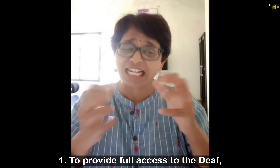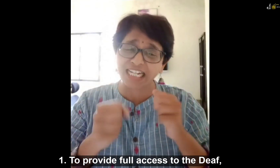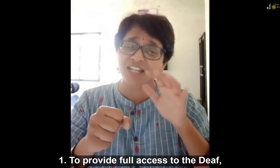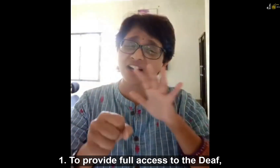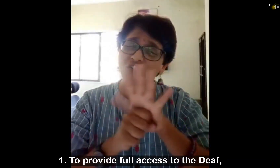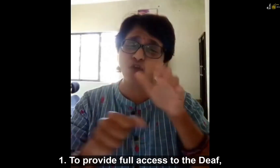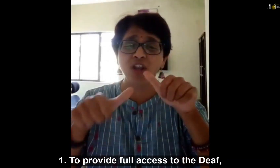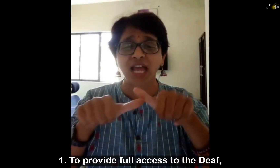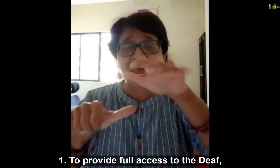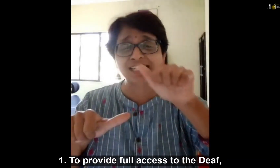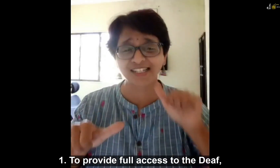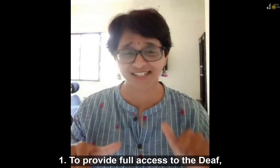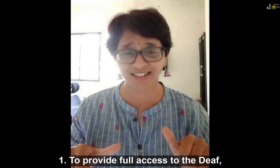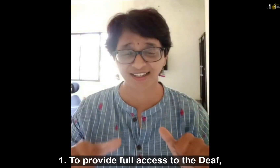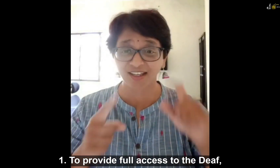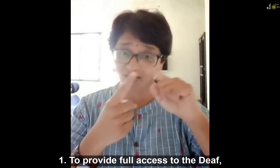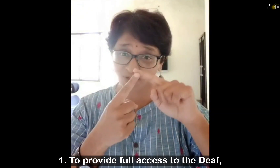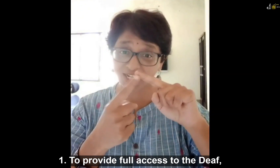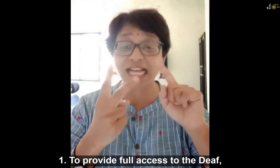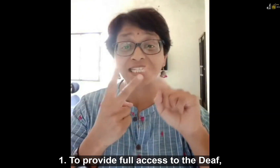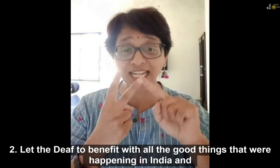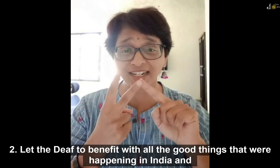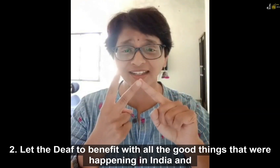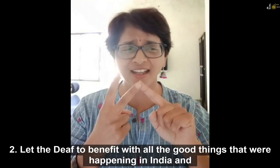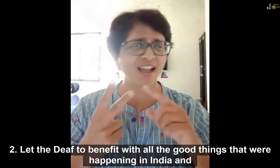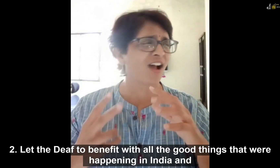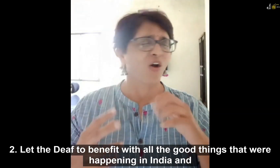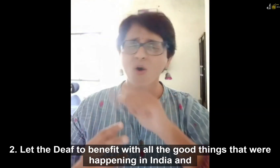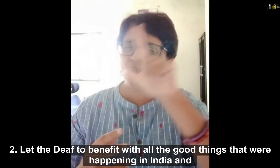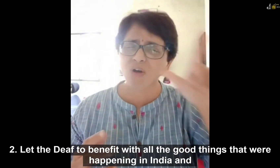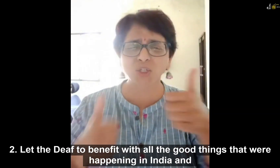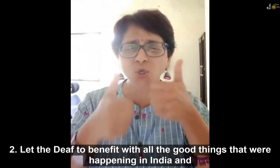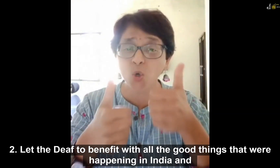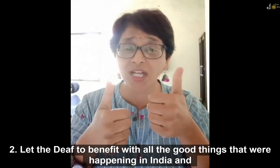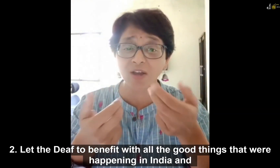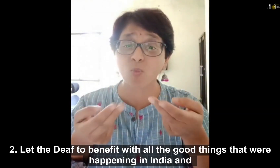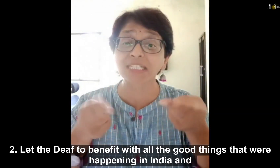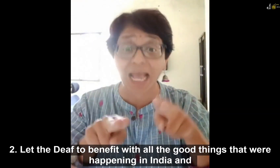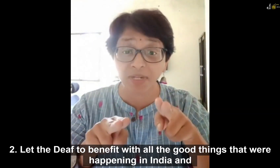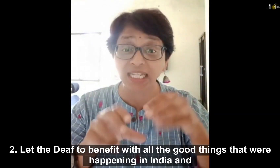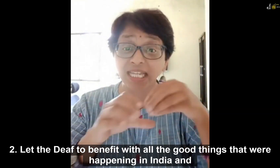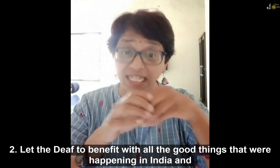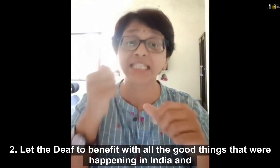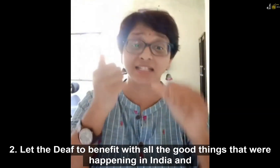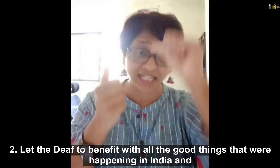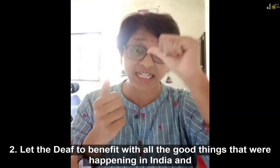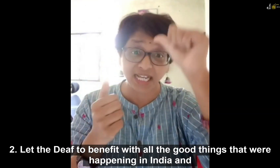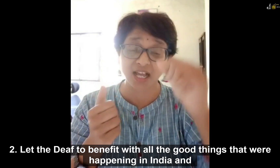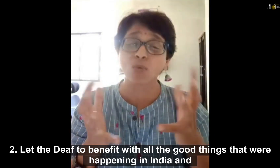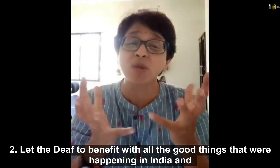प्रदान कर सके दूसरा भारत में जितनी भी चीजे हो रही हैं उन सब ही का बधिर लोग